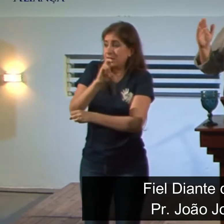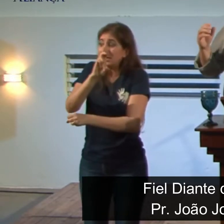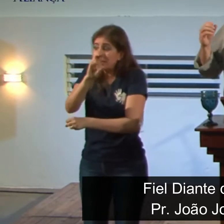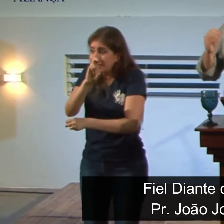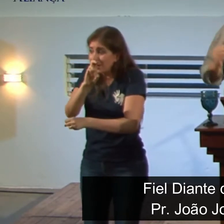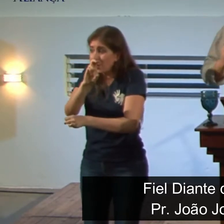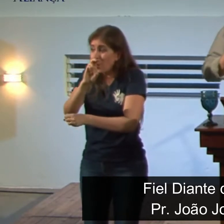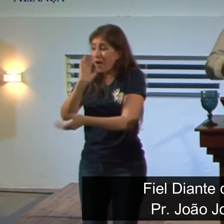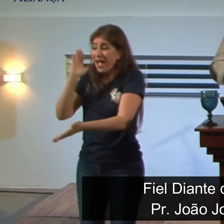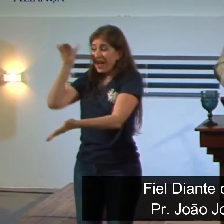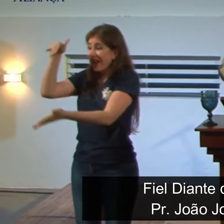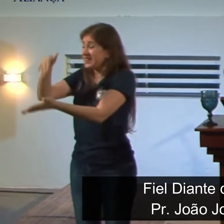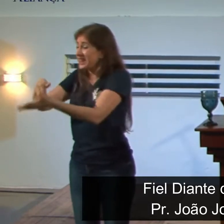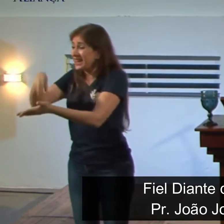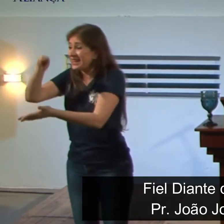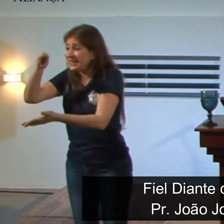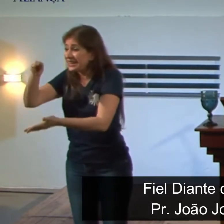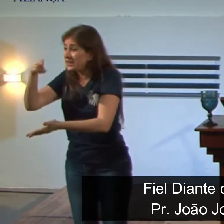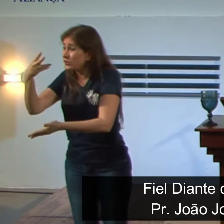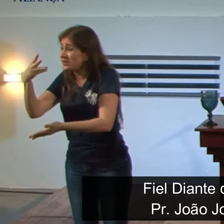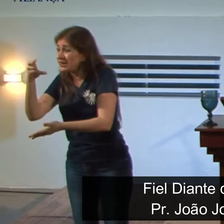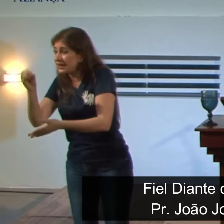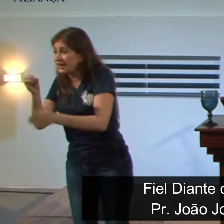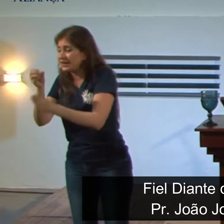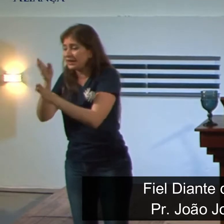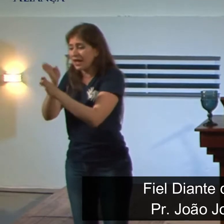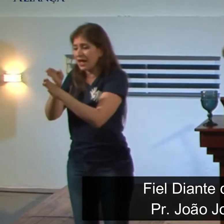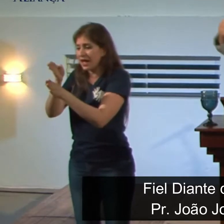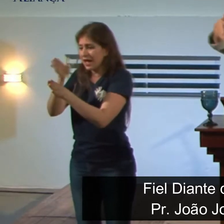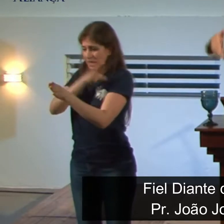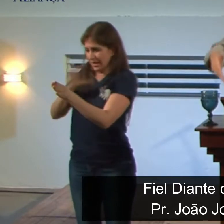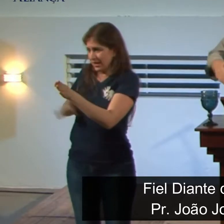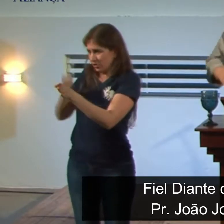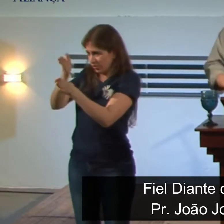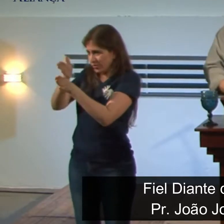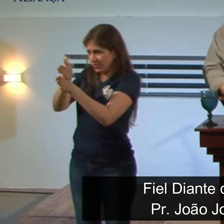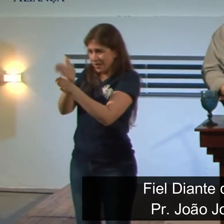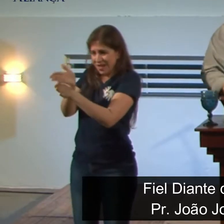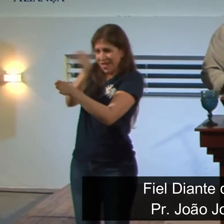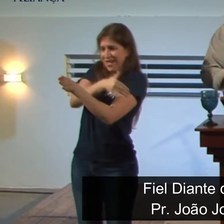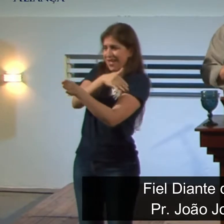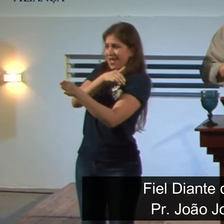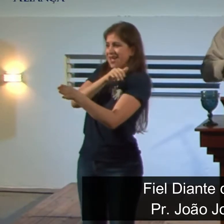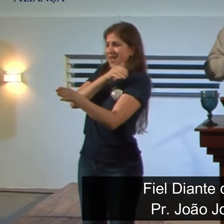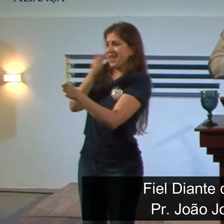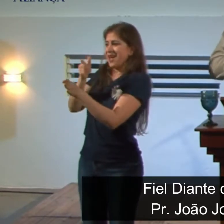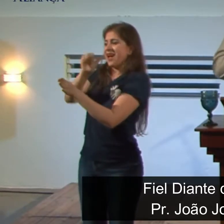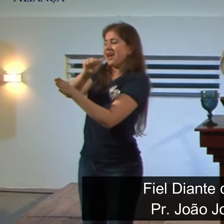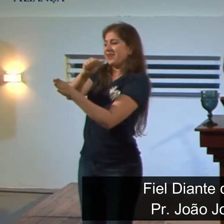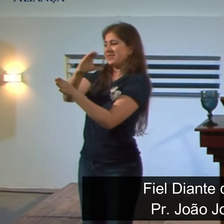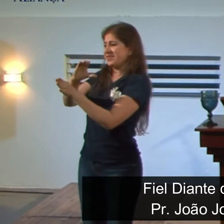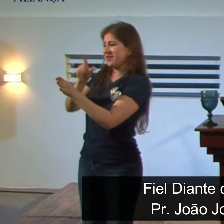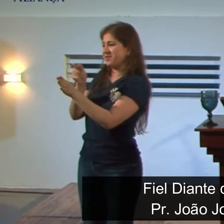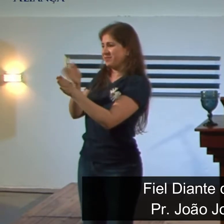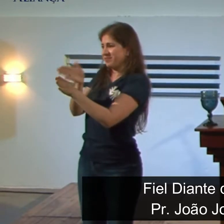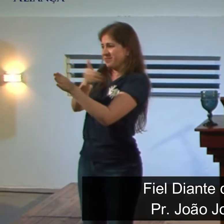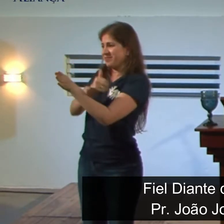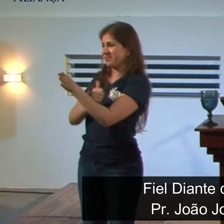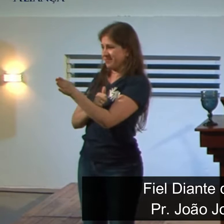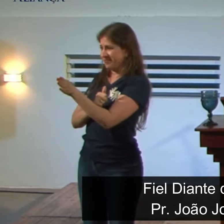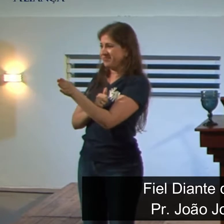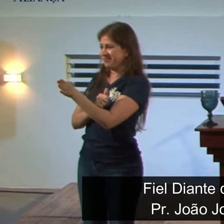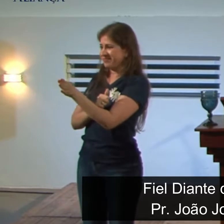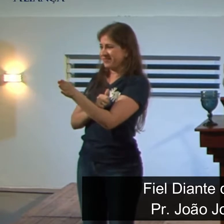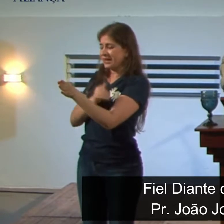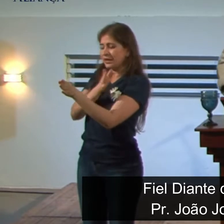ao ano 530 ano de Cristo, aqui é tudo aproximadamente, porque a gente não tem como datar de maneira precisa, mas está dentro desse intervalo